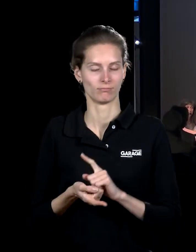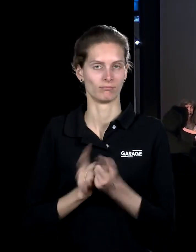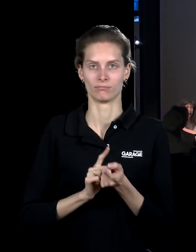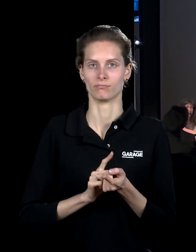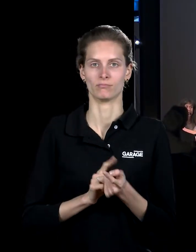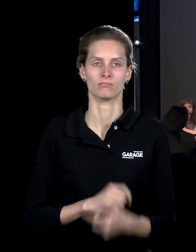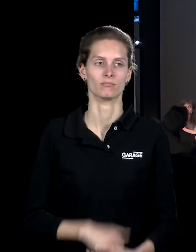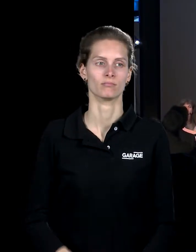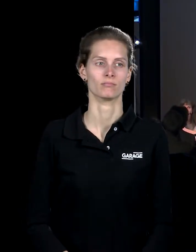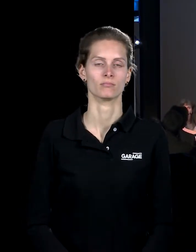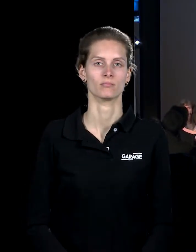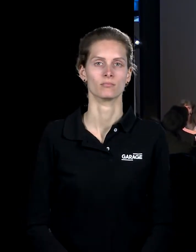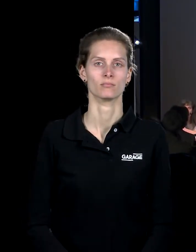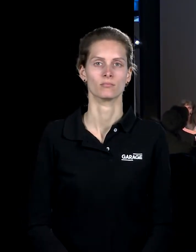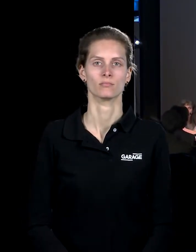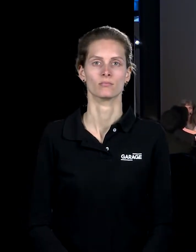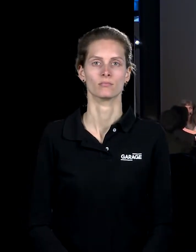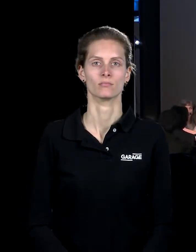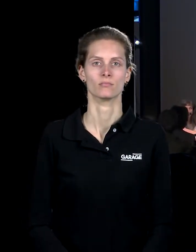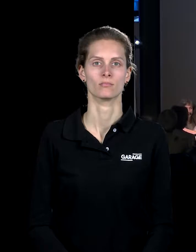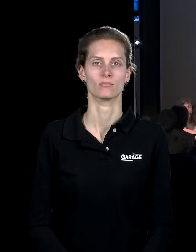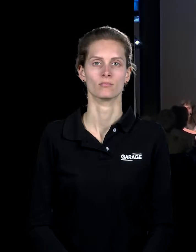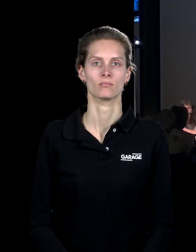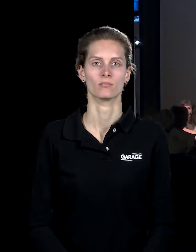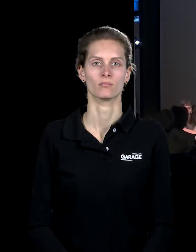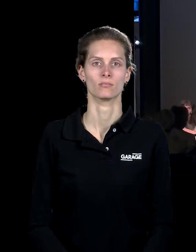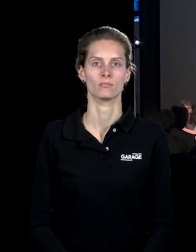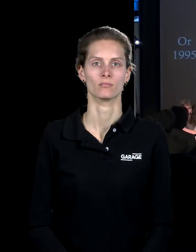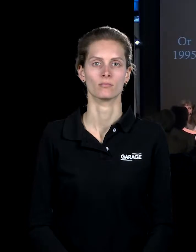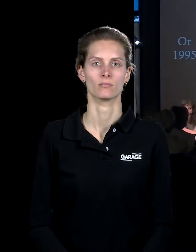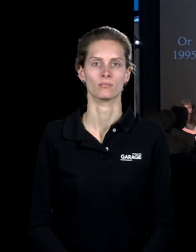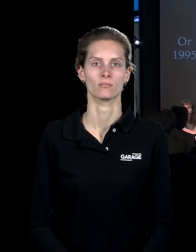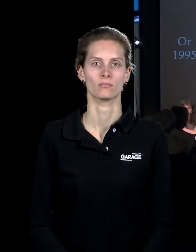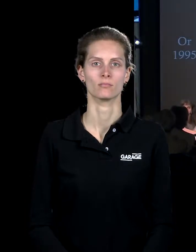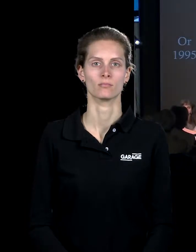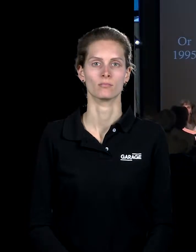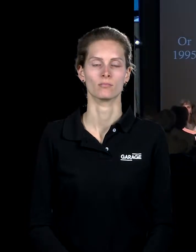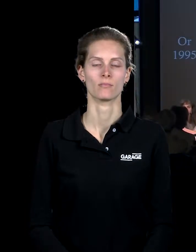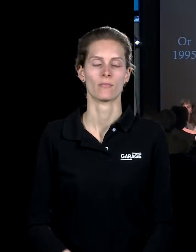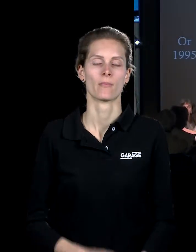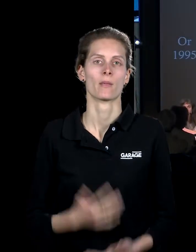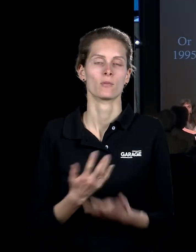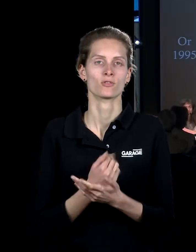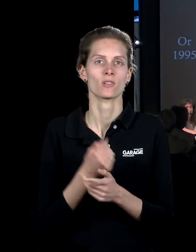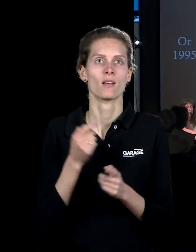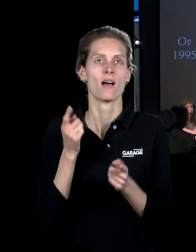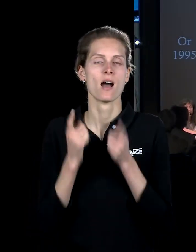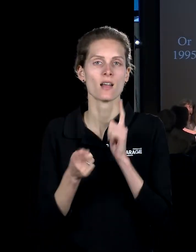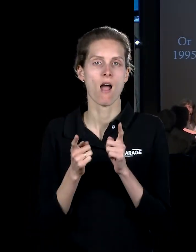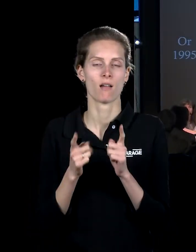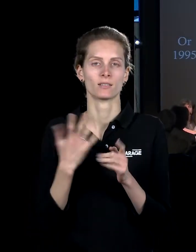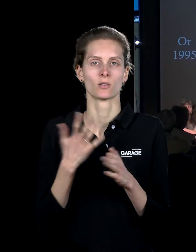и того, что, может быть, даже самая обычная реальность, даже самая непримечательная реальность, не такая уж реальность, если немножко её сдвинуть. Это то, с чем